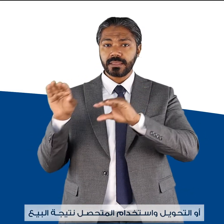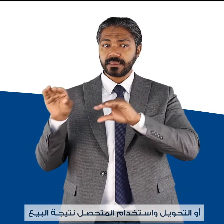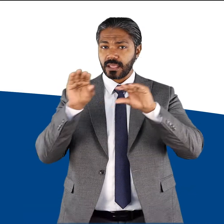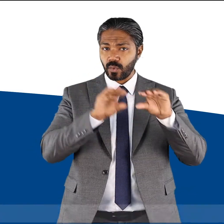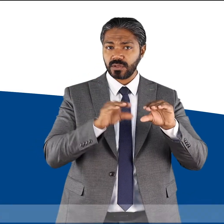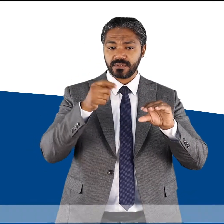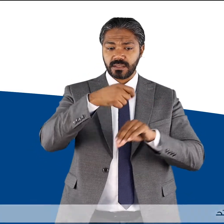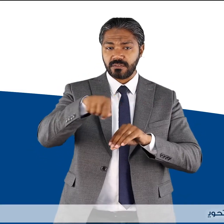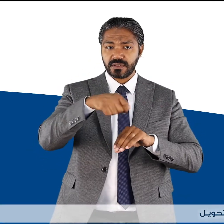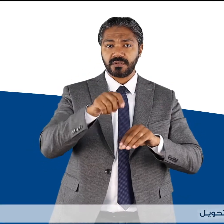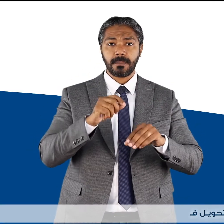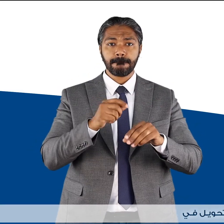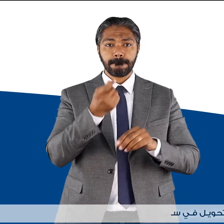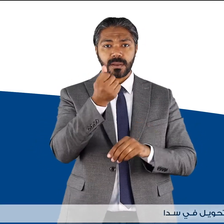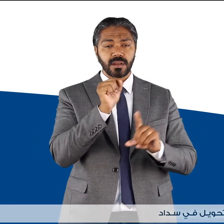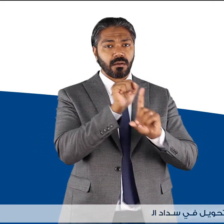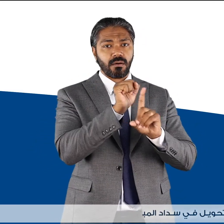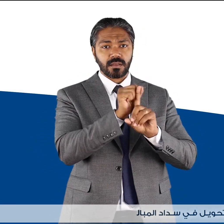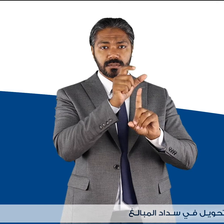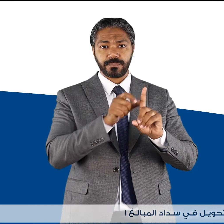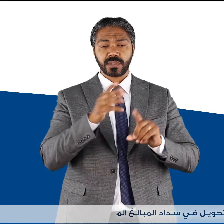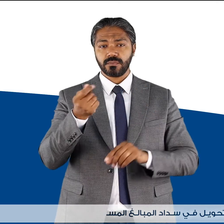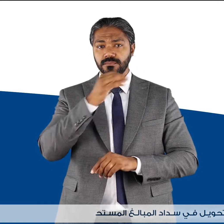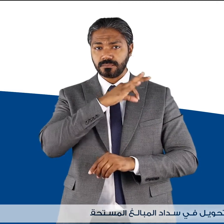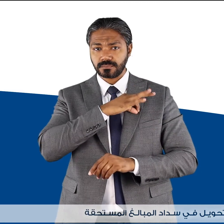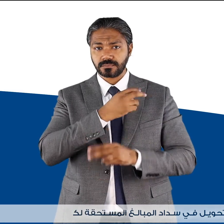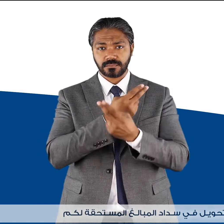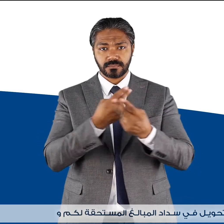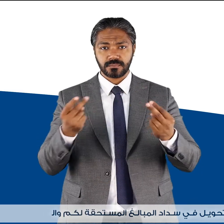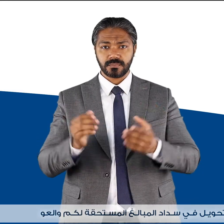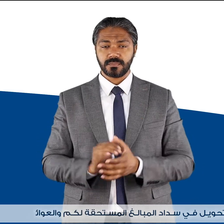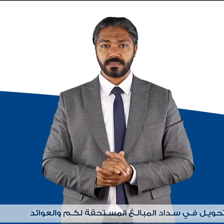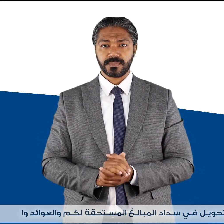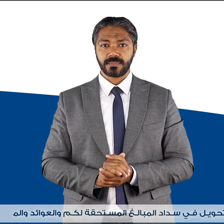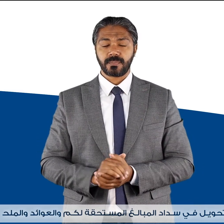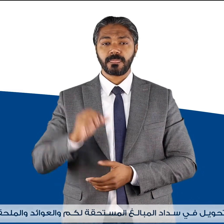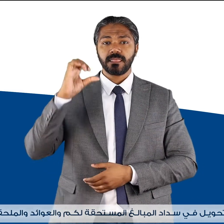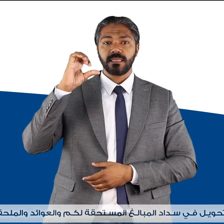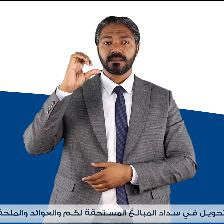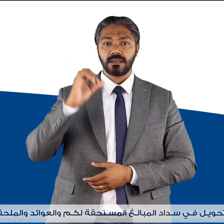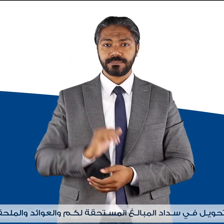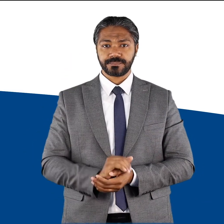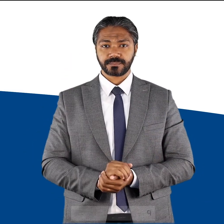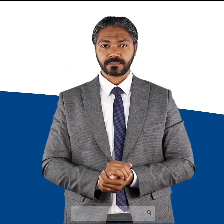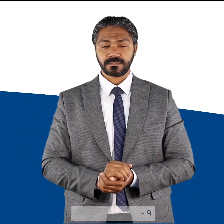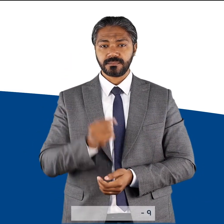أو التحويل في سداد المبالغ المستحقة لكم والعوائد والملحقات تسعة،